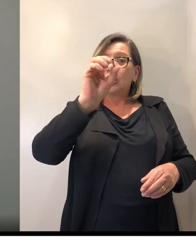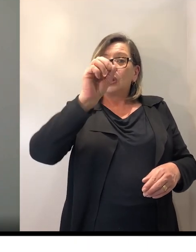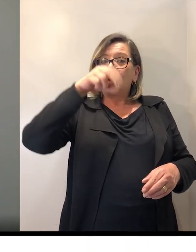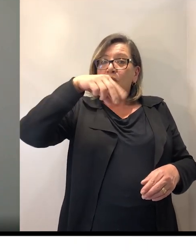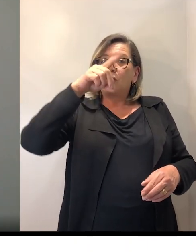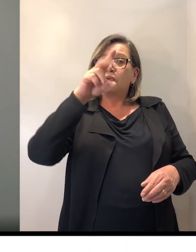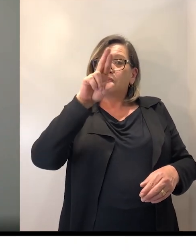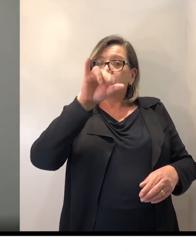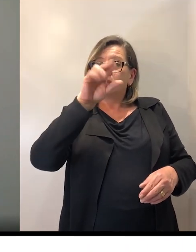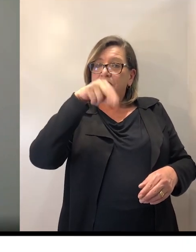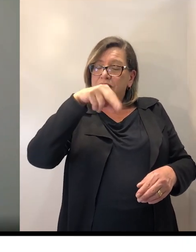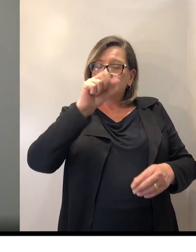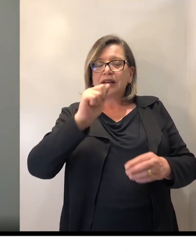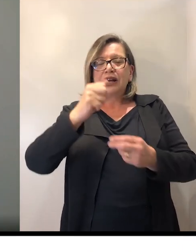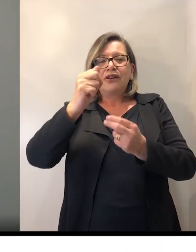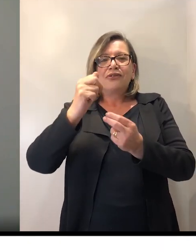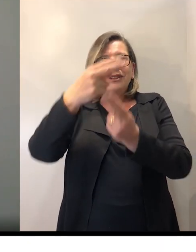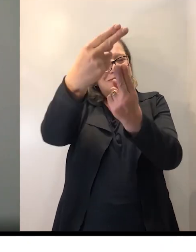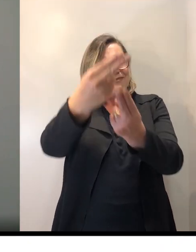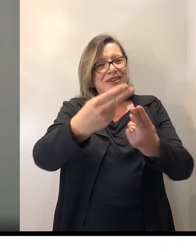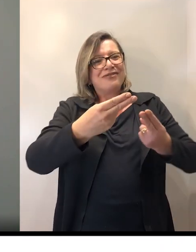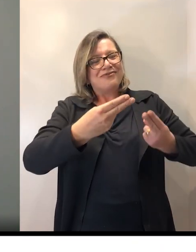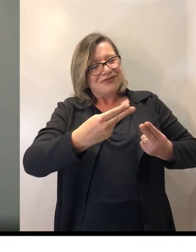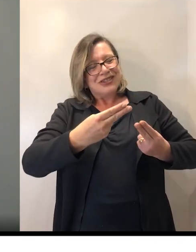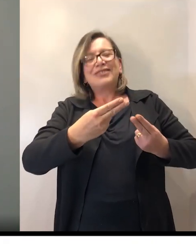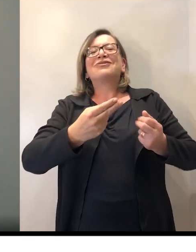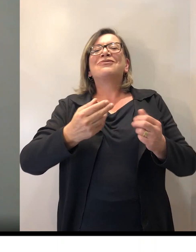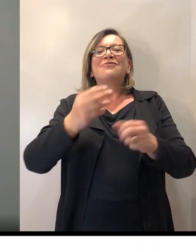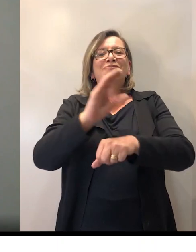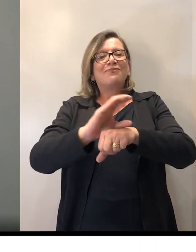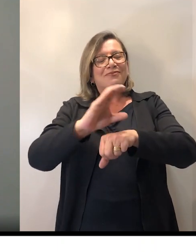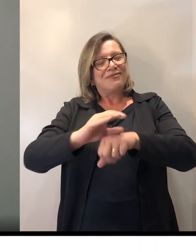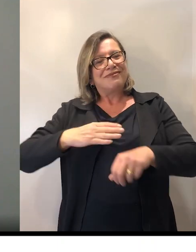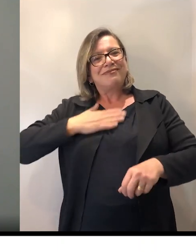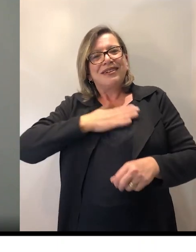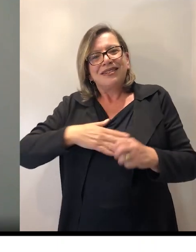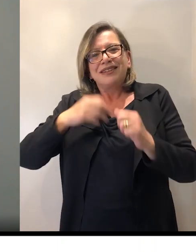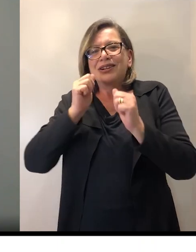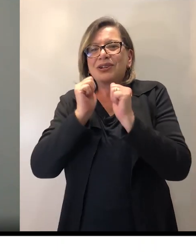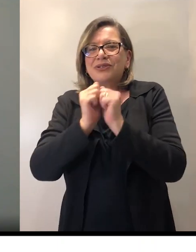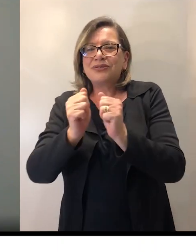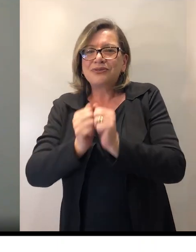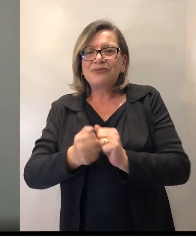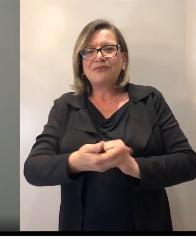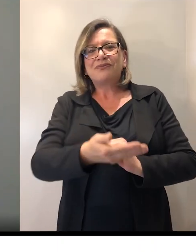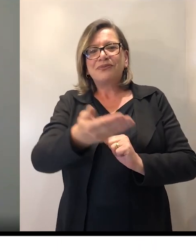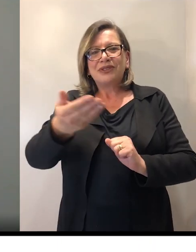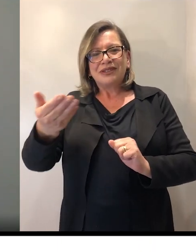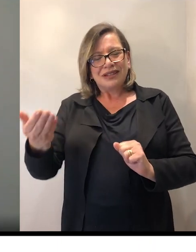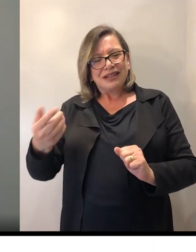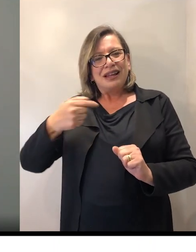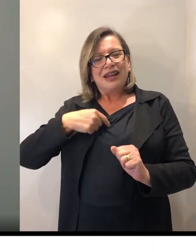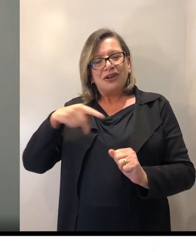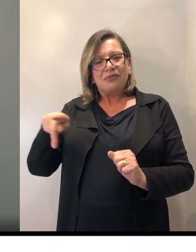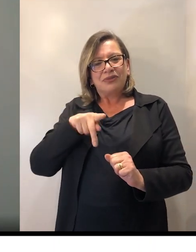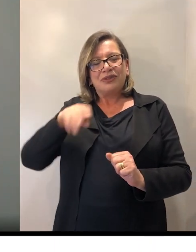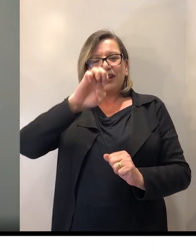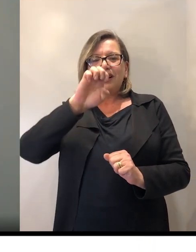curso. É um prazer ter-os conosco. Eu sou a professora Elenir Guerra, coordenadora do curso de